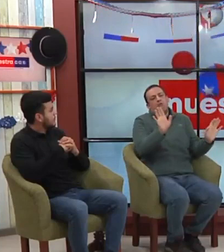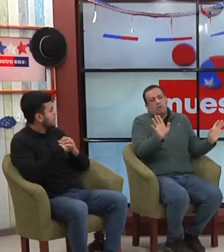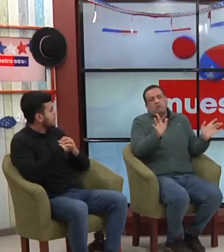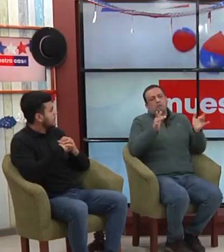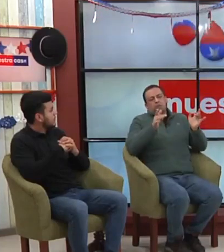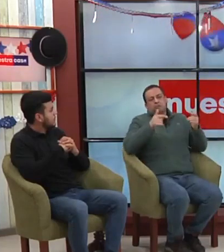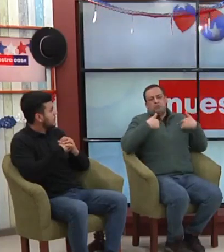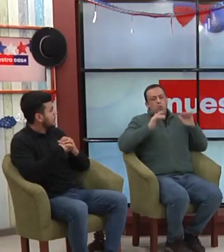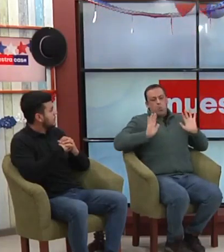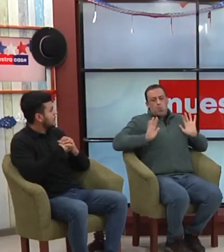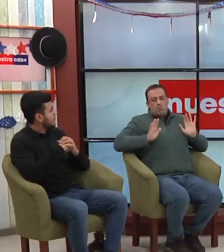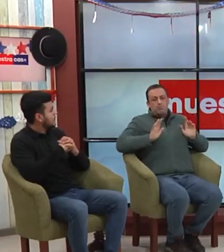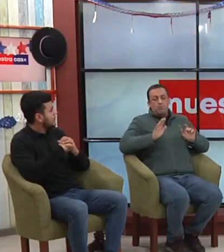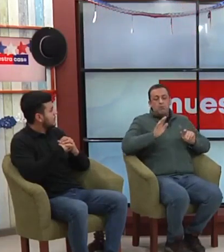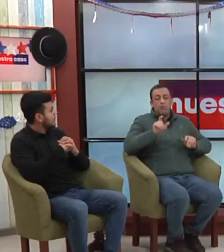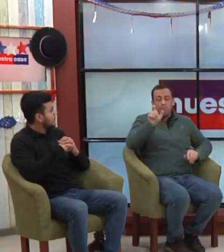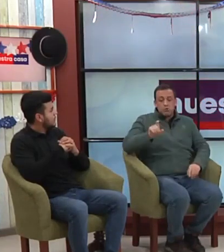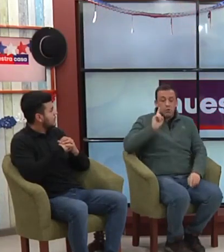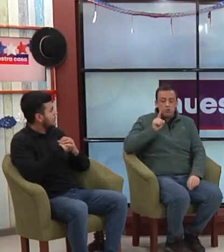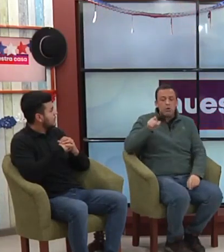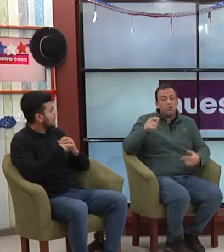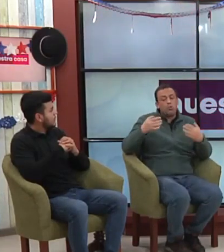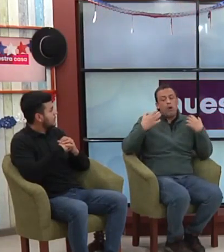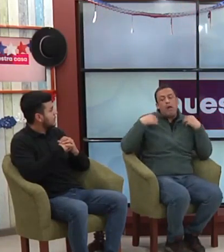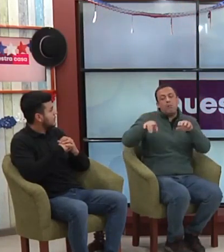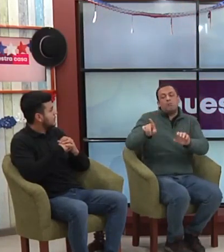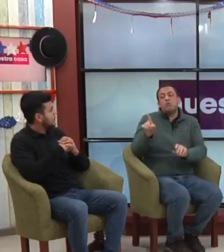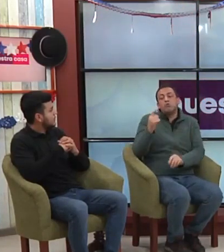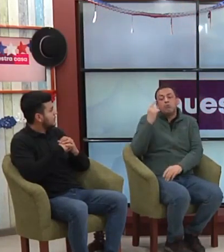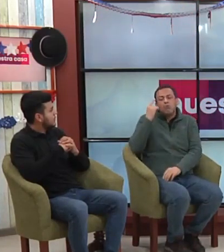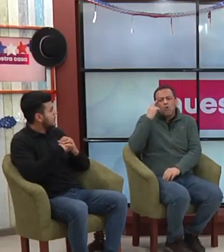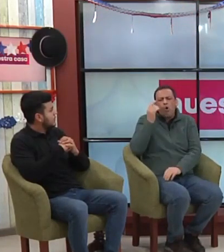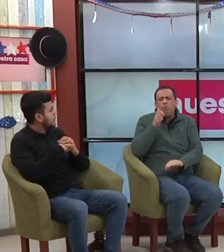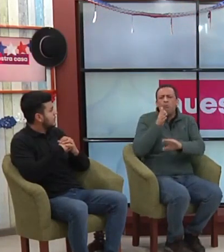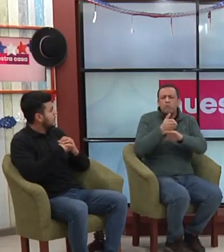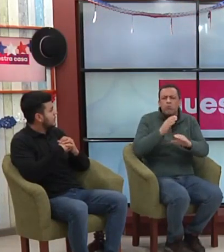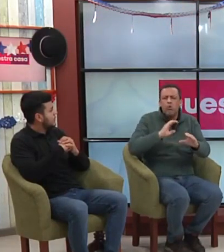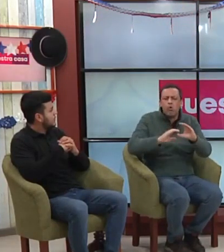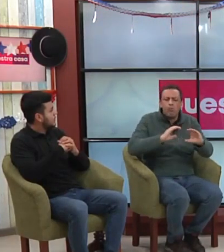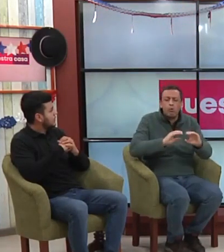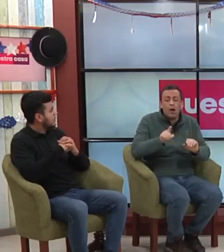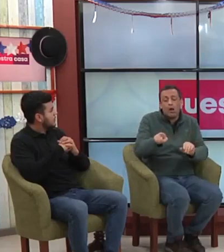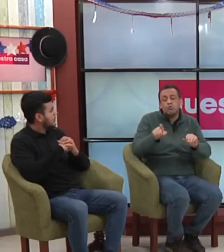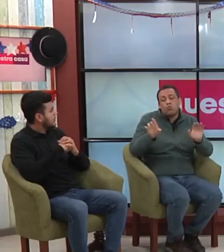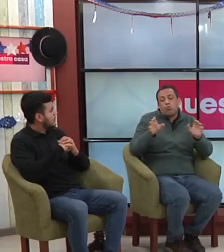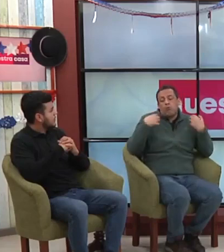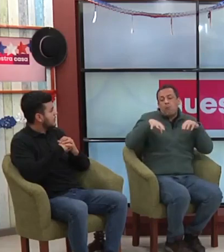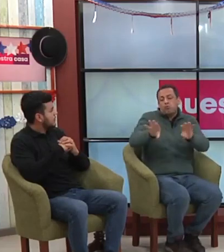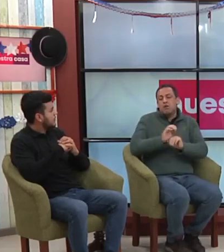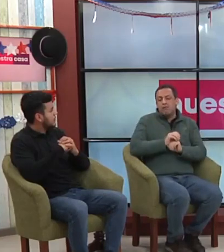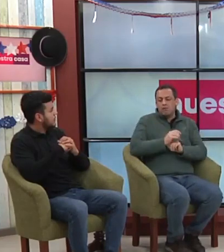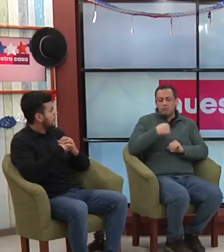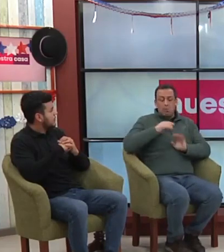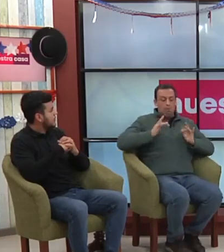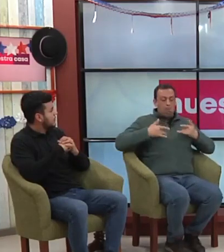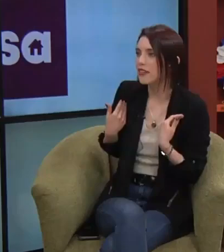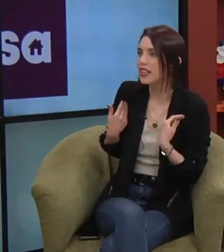incluso en las mismas personas sordas. Bueno, ustedes vean cómo se adaptan quizás al mundo, pero hay una responsabilidad